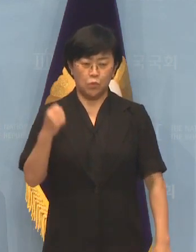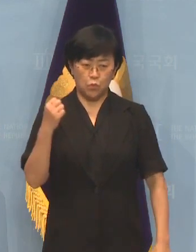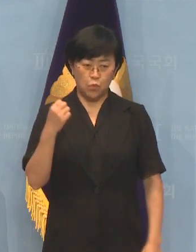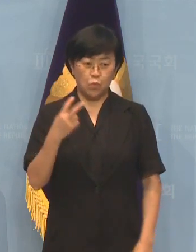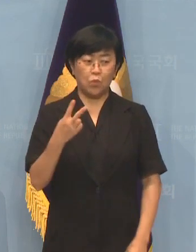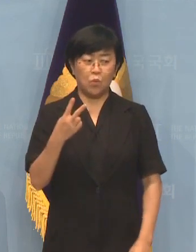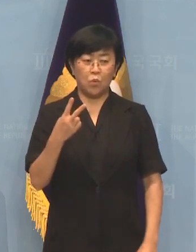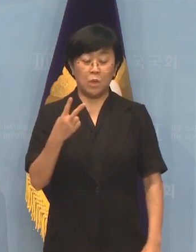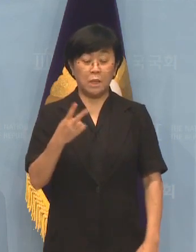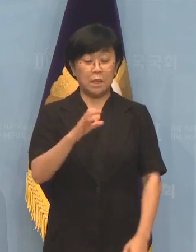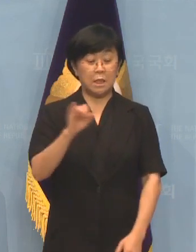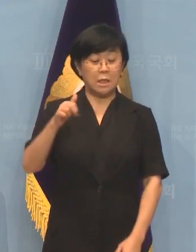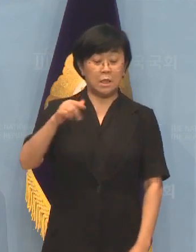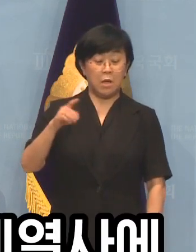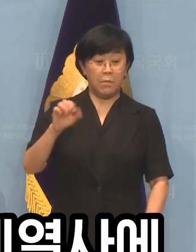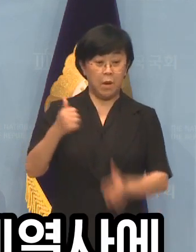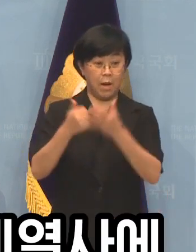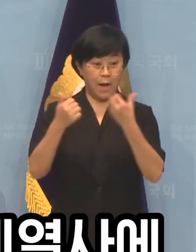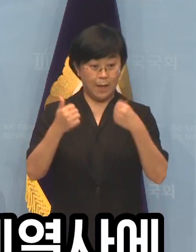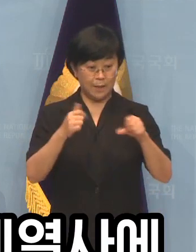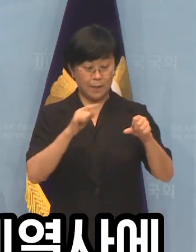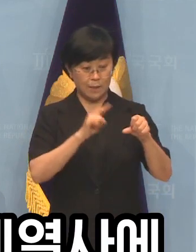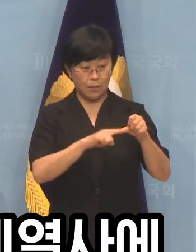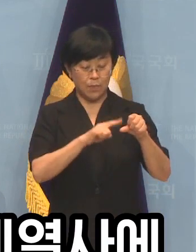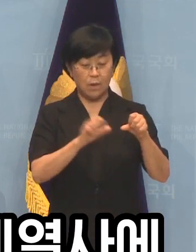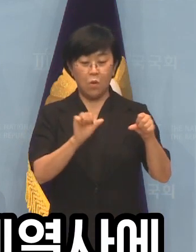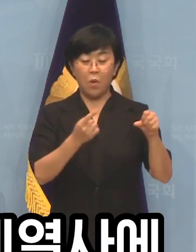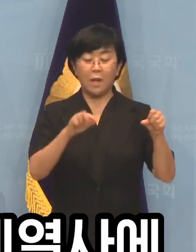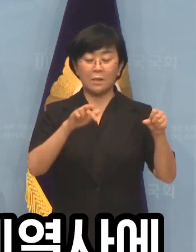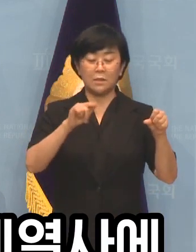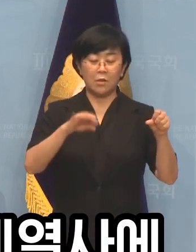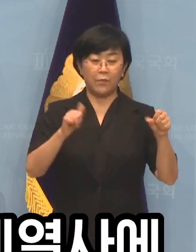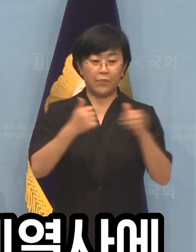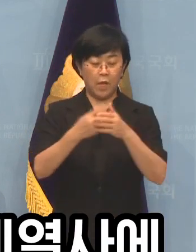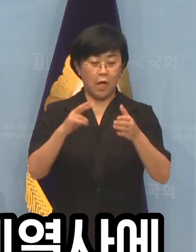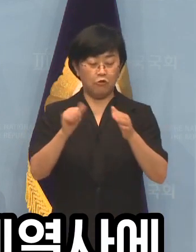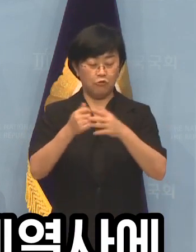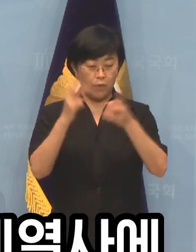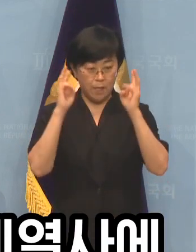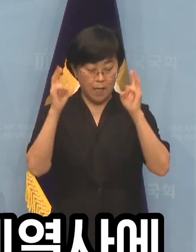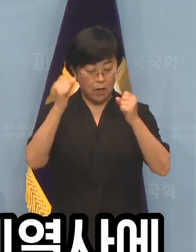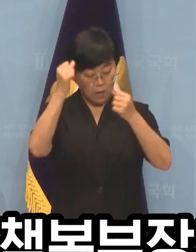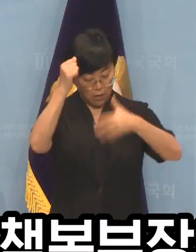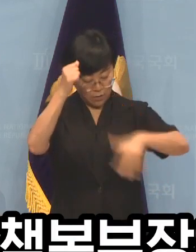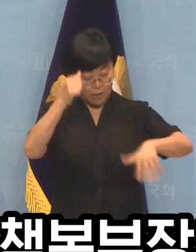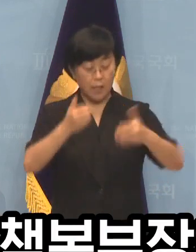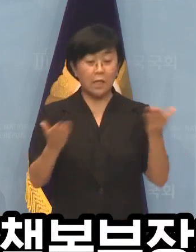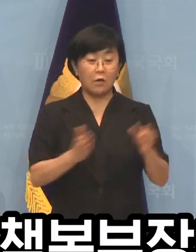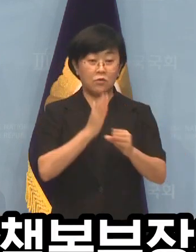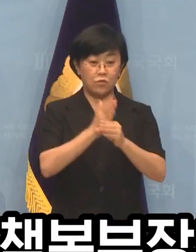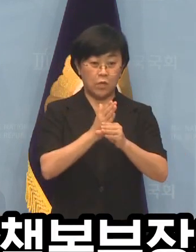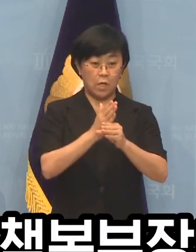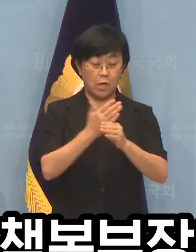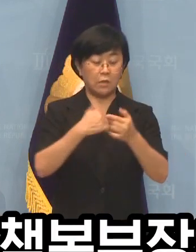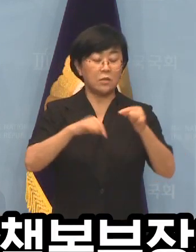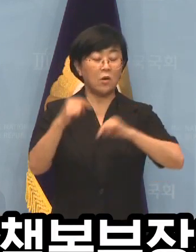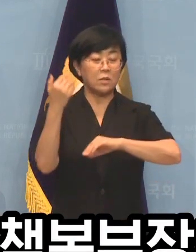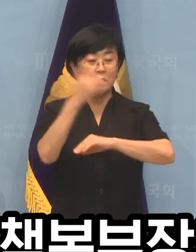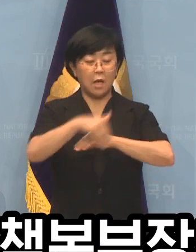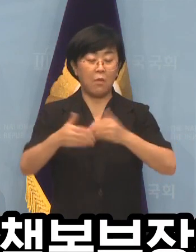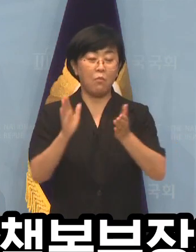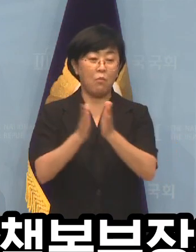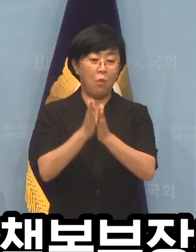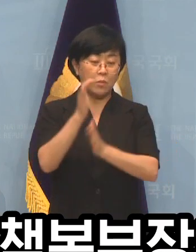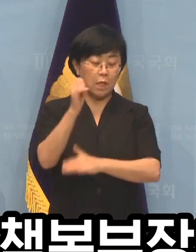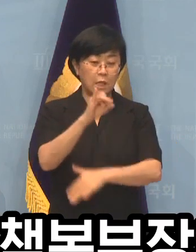이재명 후보의 아들이 화천대유 계열사에 근무하고 있다더라 이재명 캠프 정책본부장인